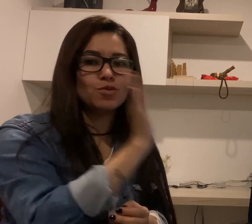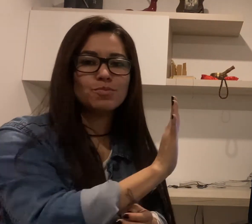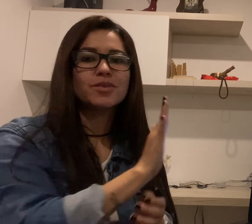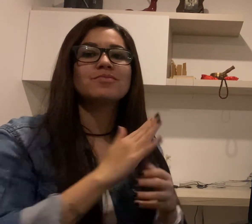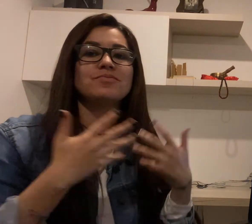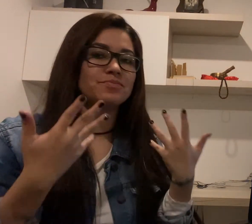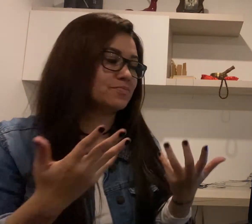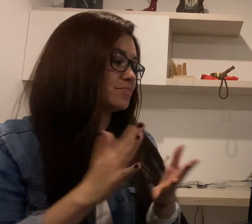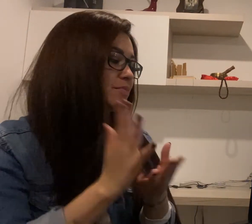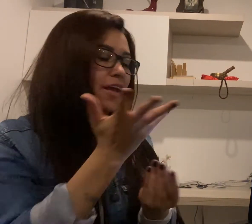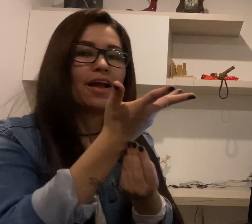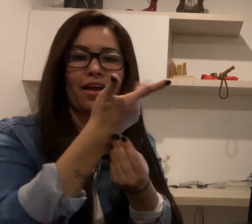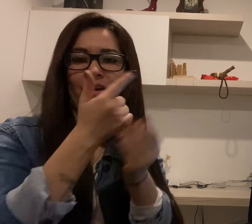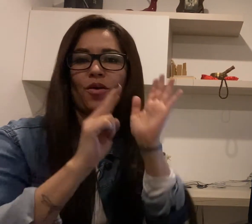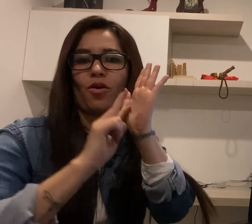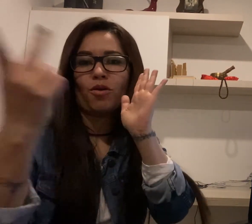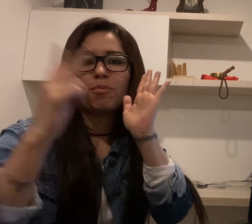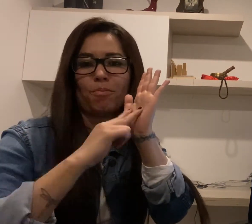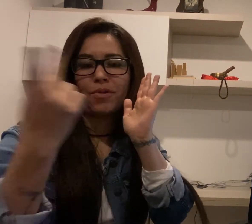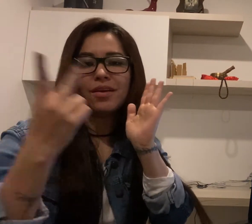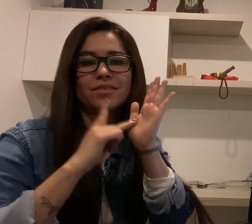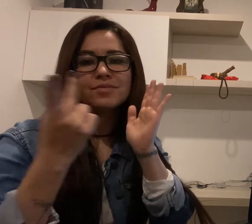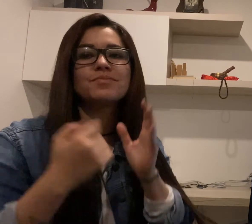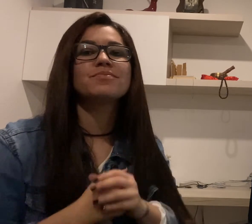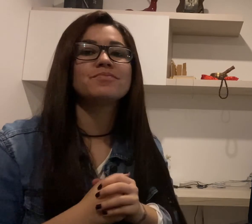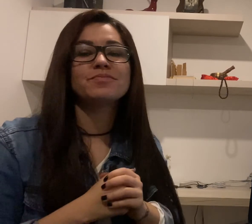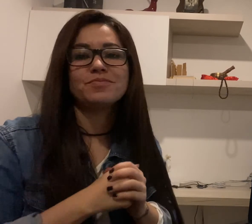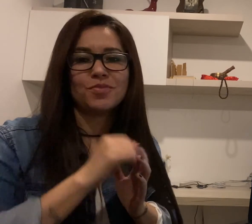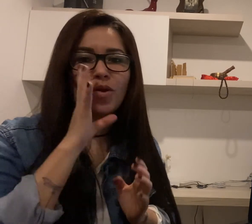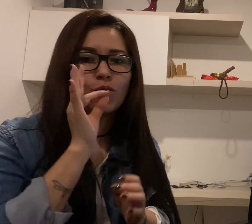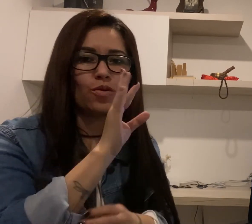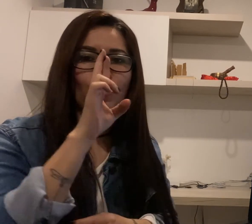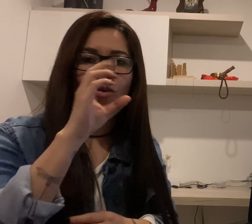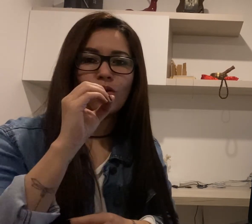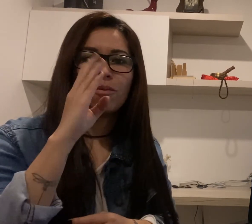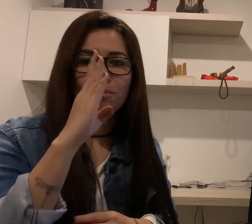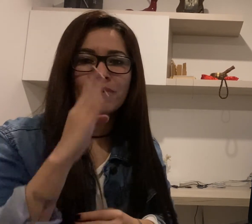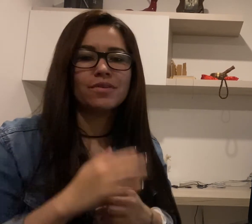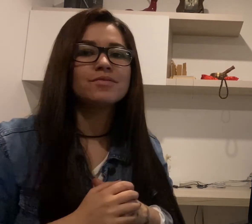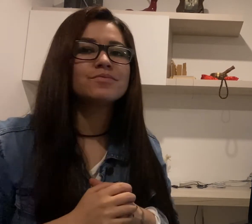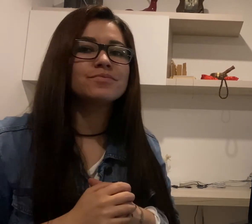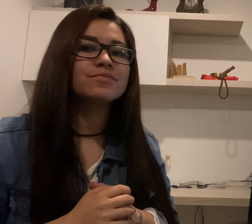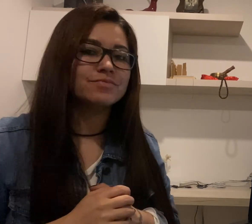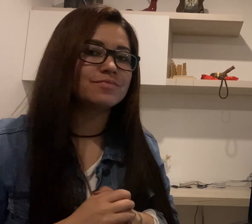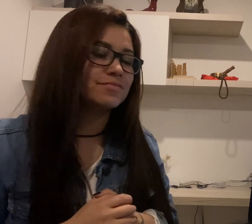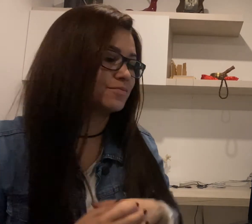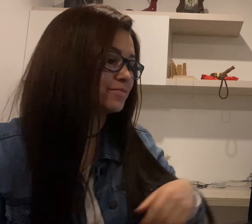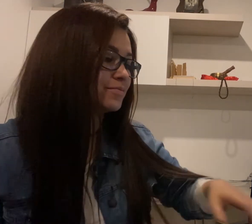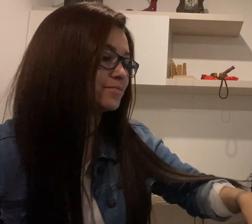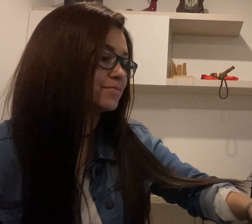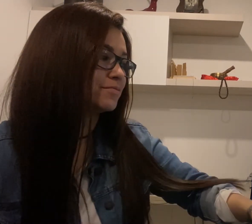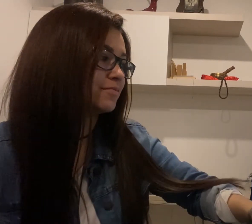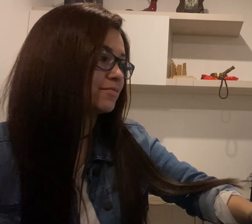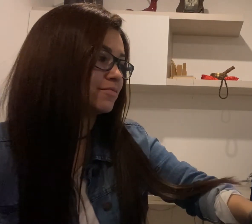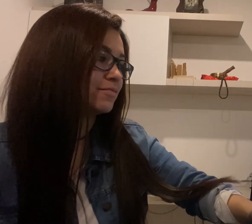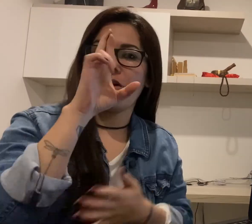se ve el manejo del color, de la tinta y de las líneas. Entonces, estas son las obras de...